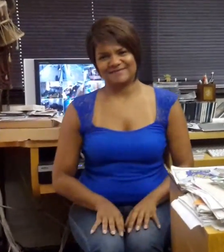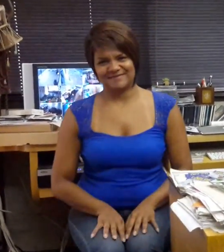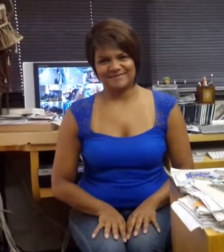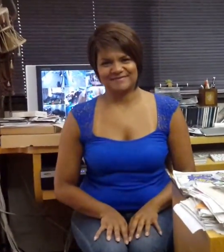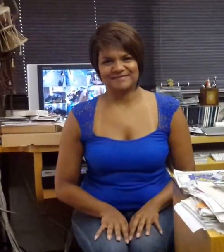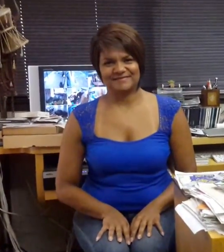Então, vamos lá.